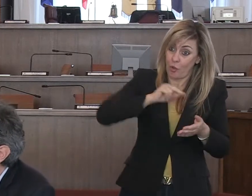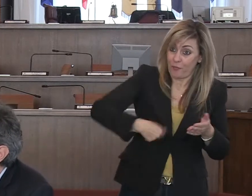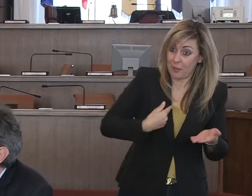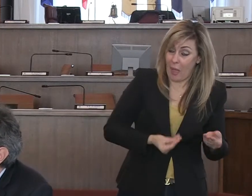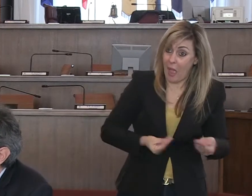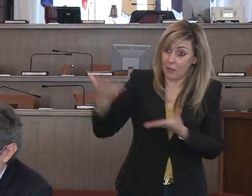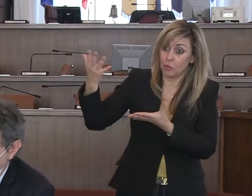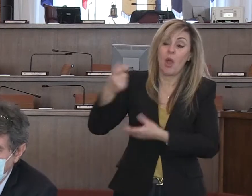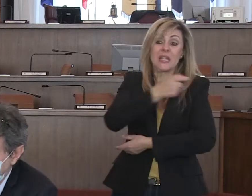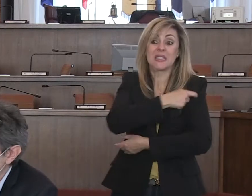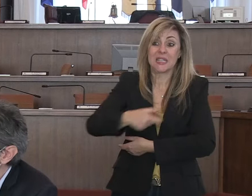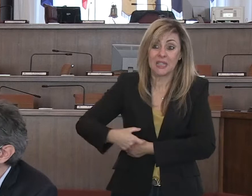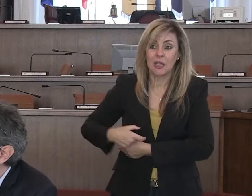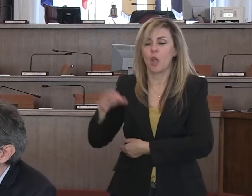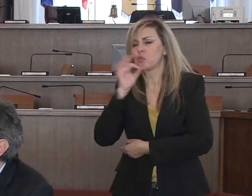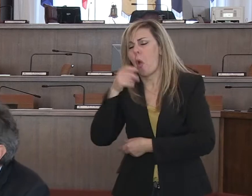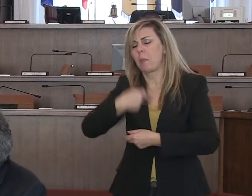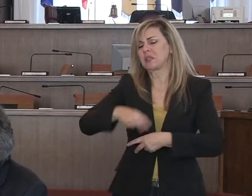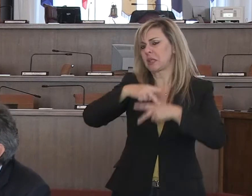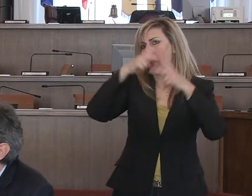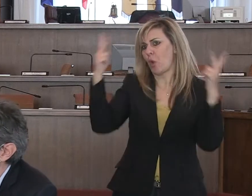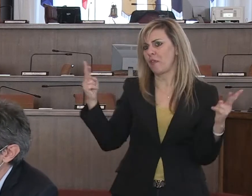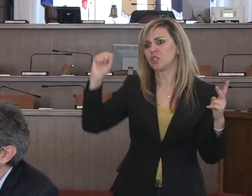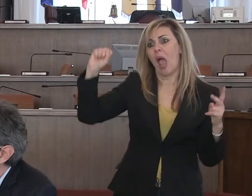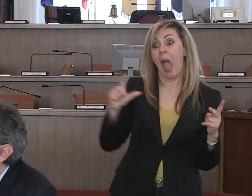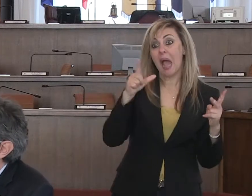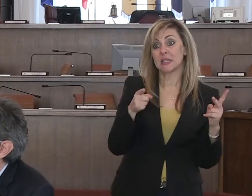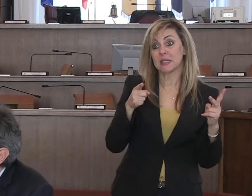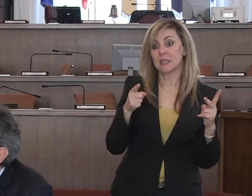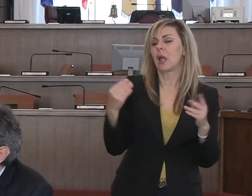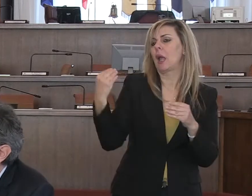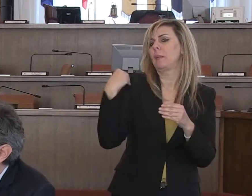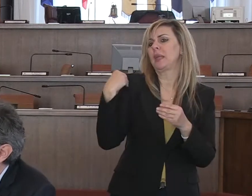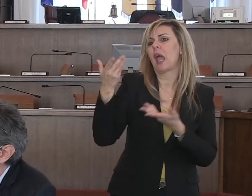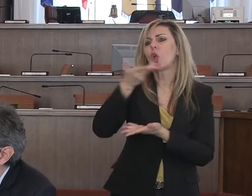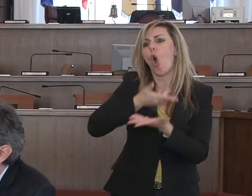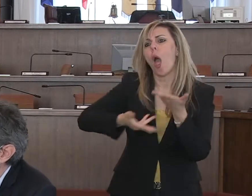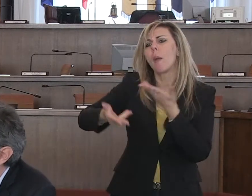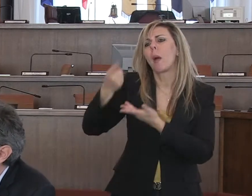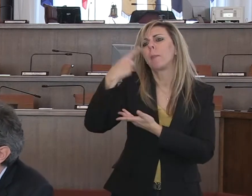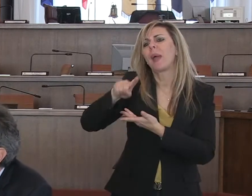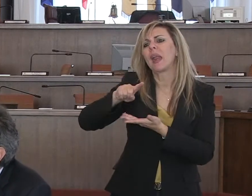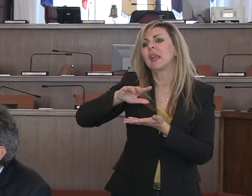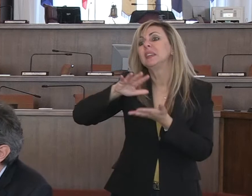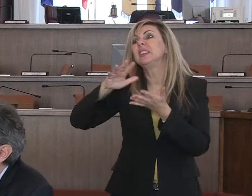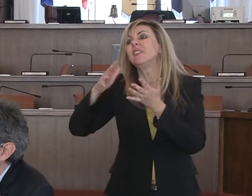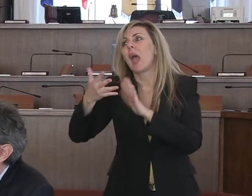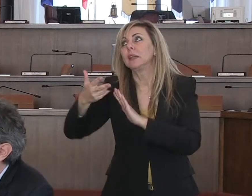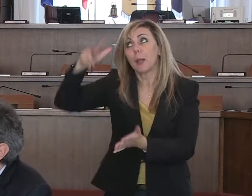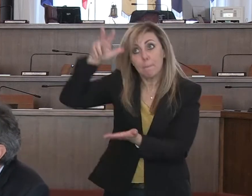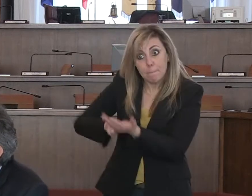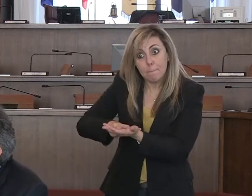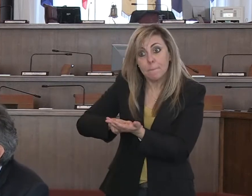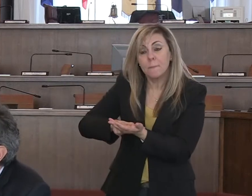dal Presidente della provincia, dalla ASL stessa, la collaborazione per farla applicare e per